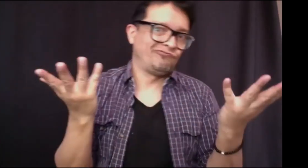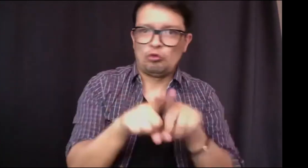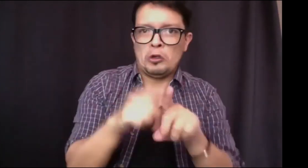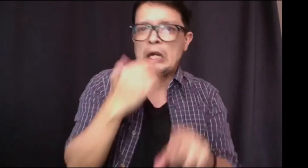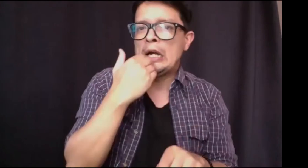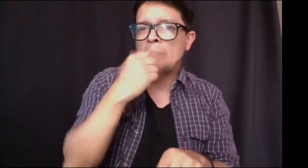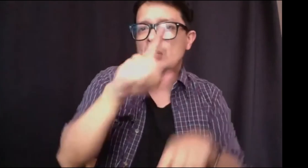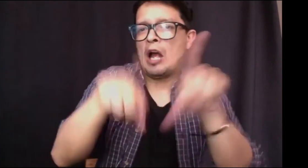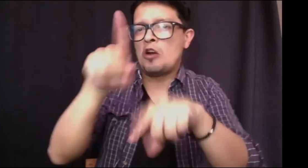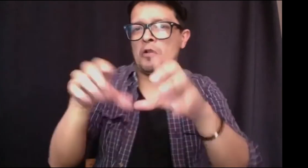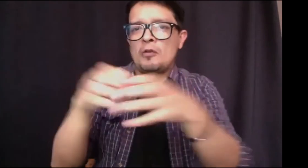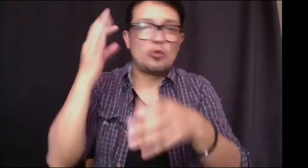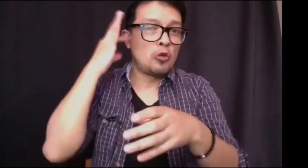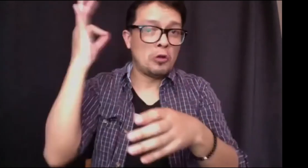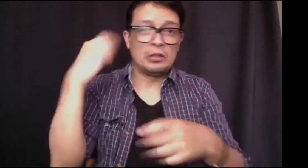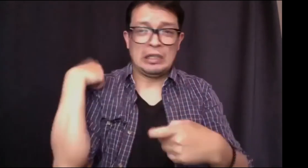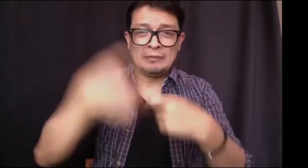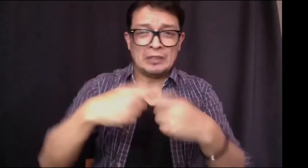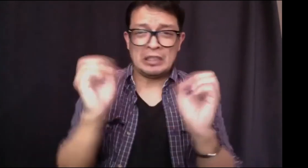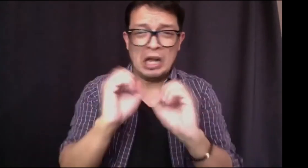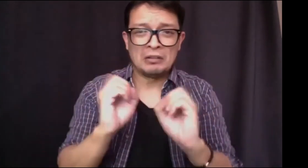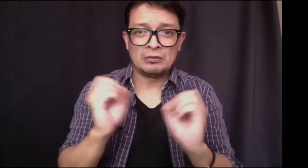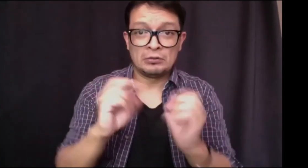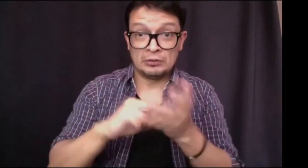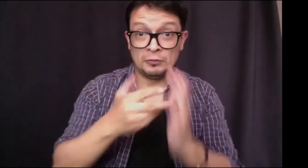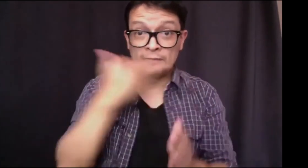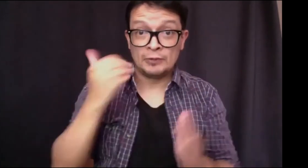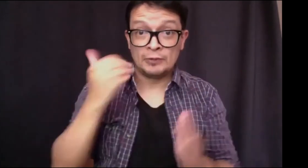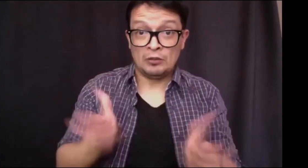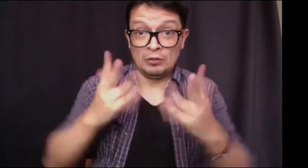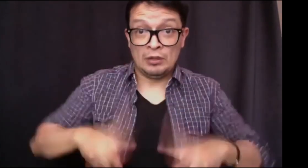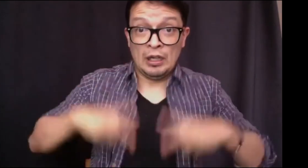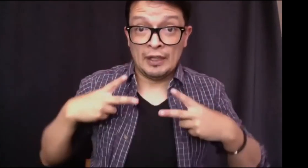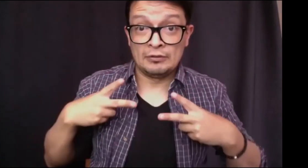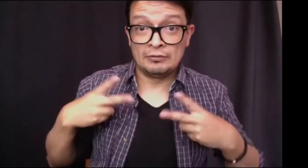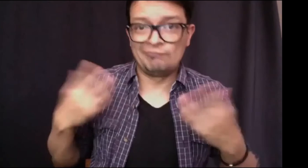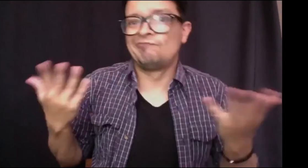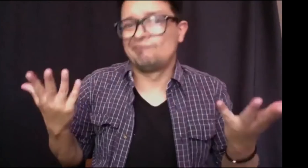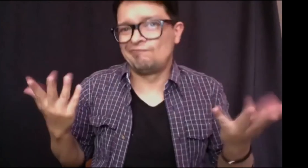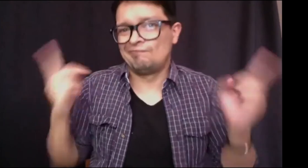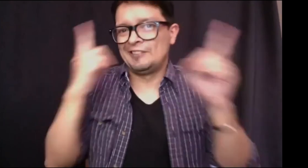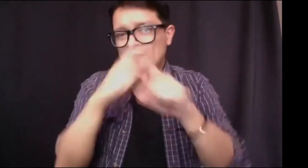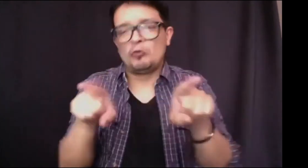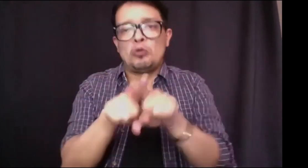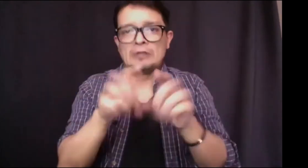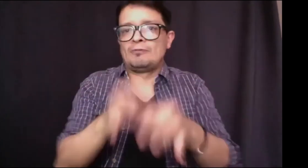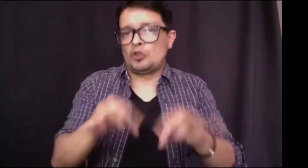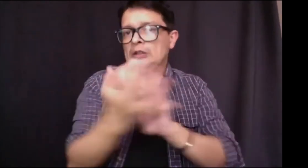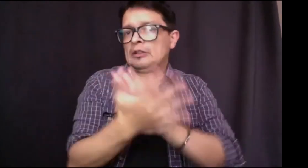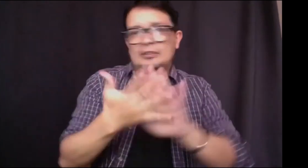comunicación pues sería algo bastante complejo por ejemplo si los oyentes no supieran español no supieran su